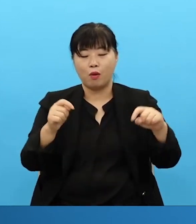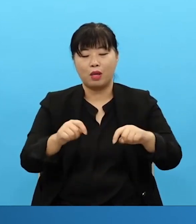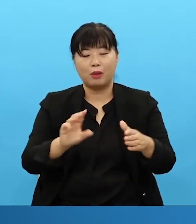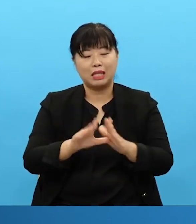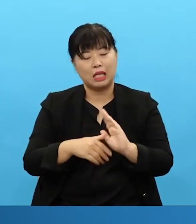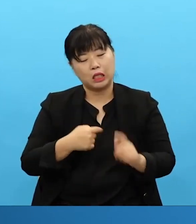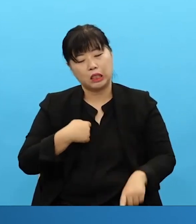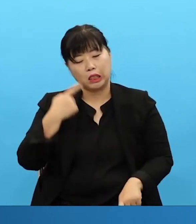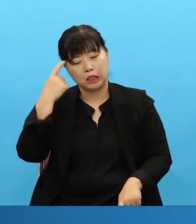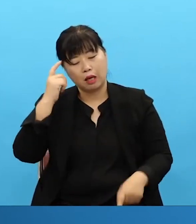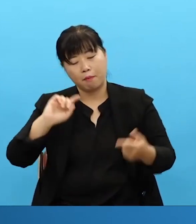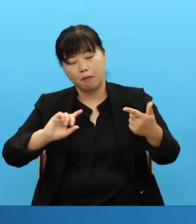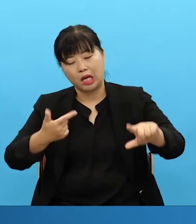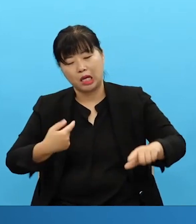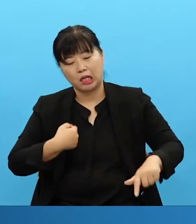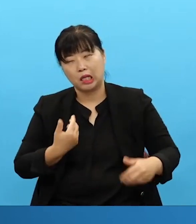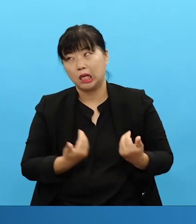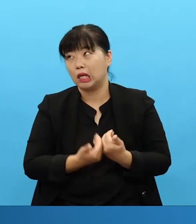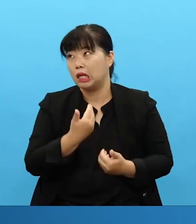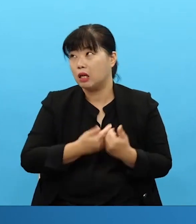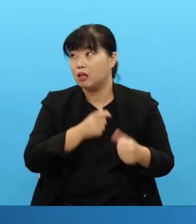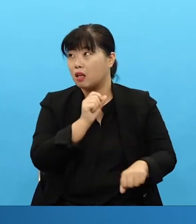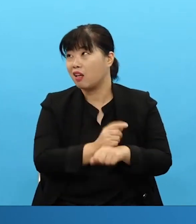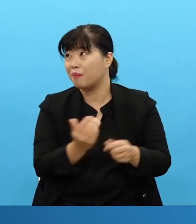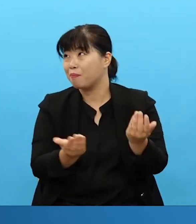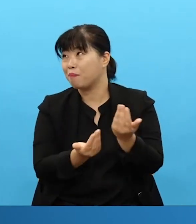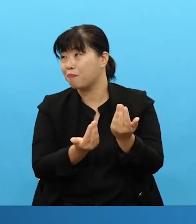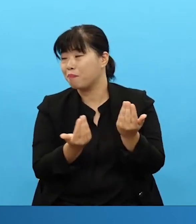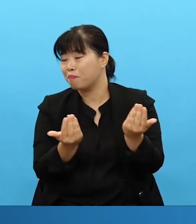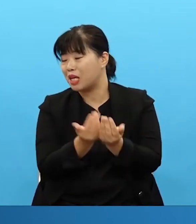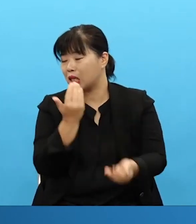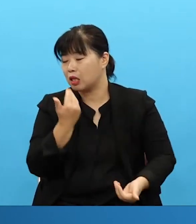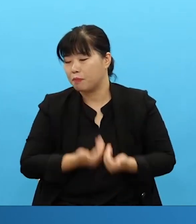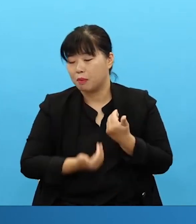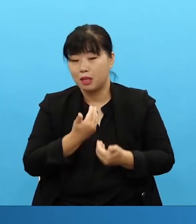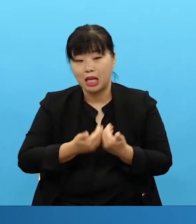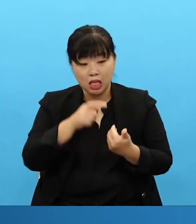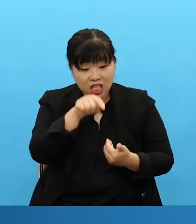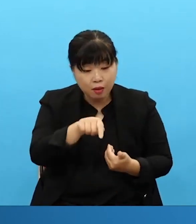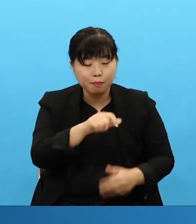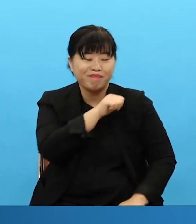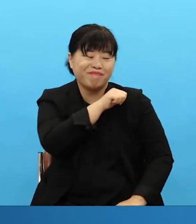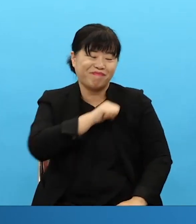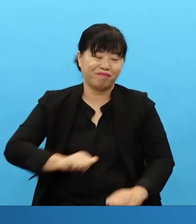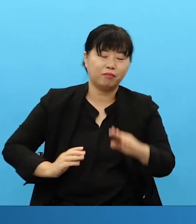That when it doesn't match with your opinions when it doesn't match with your personality then it is hard but be able to overstep that. Why?